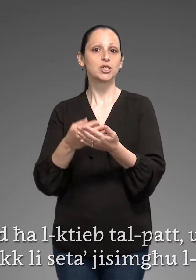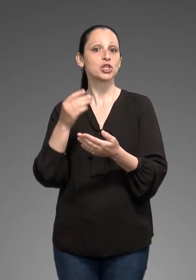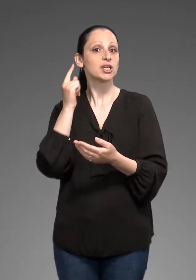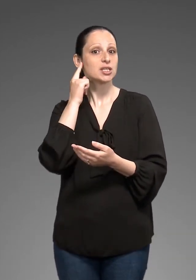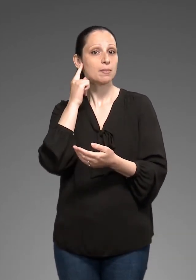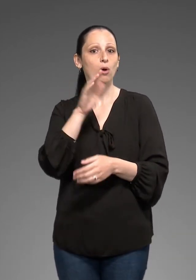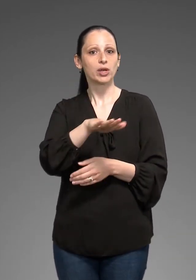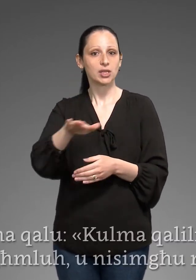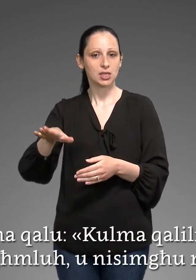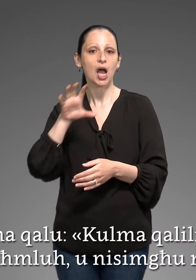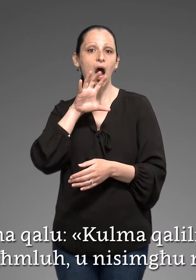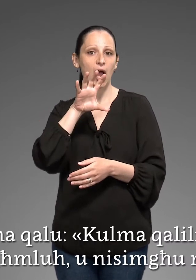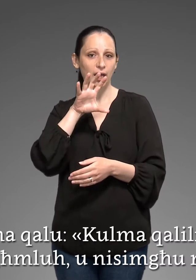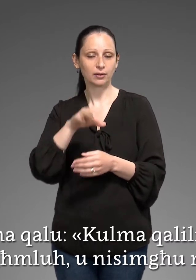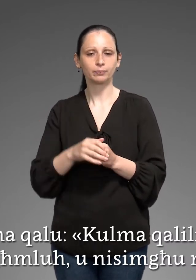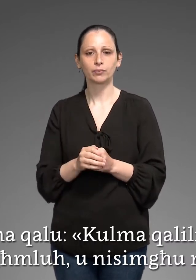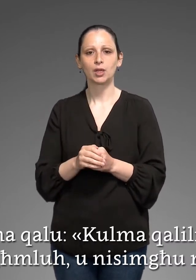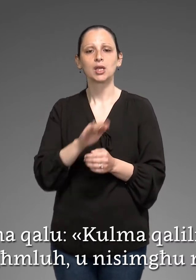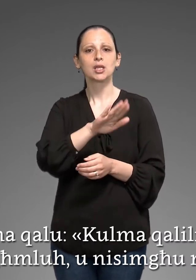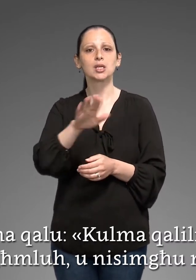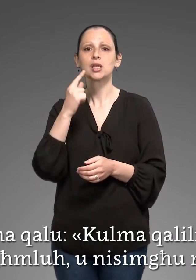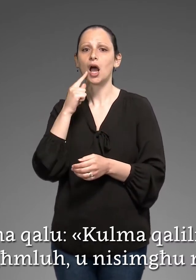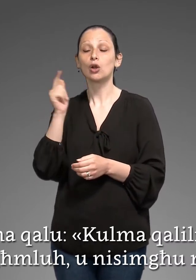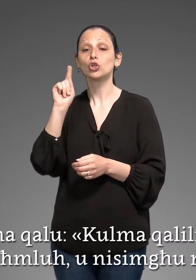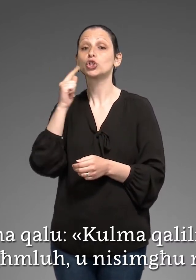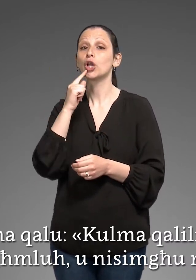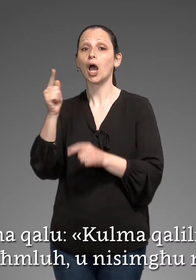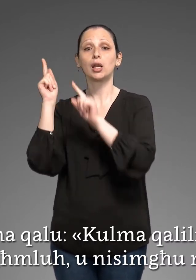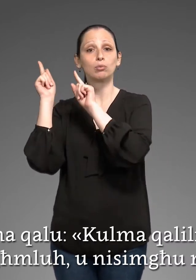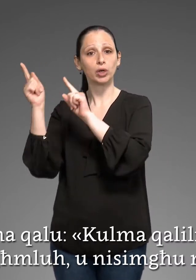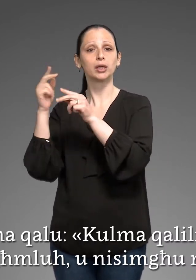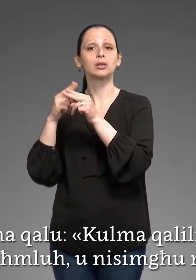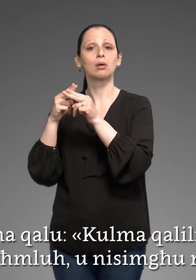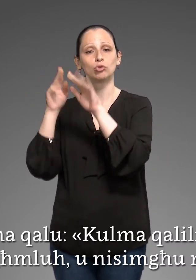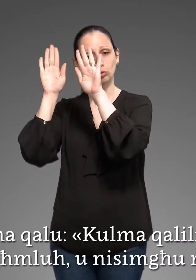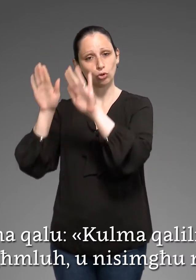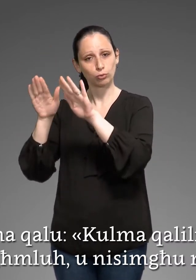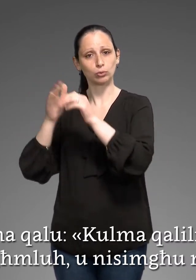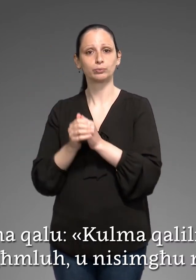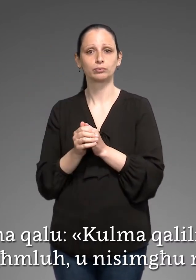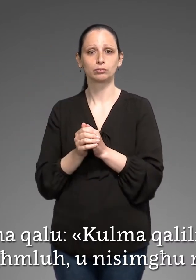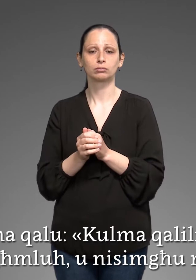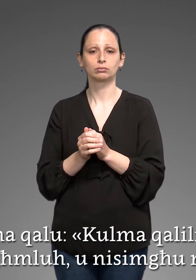U maħalu Kul maħallinna l-mulej namluħ U nisimu minnu